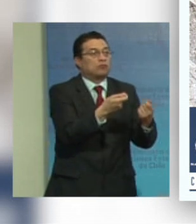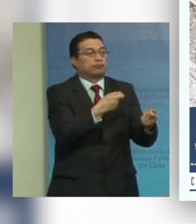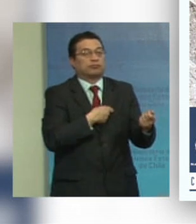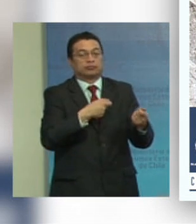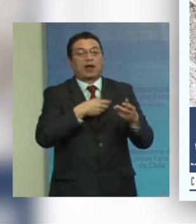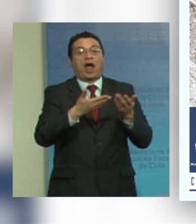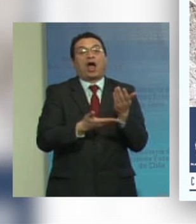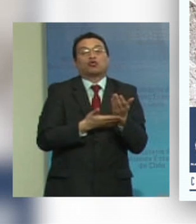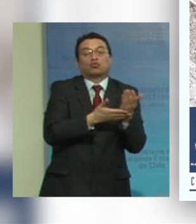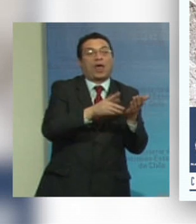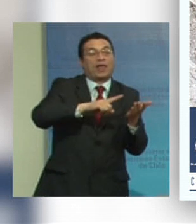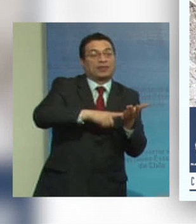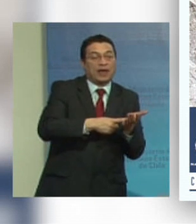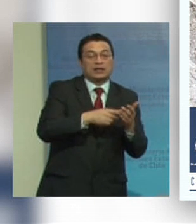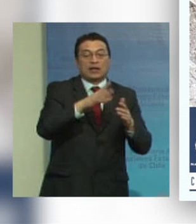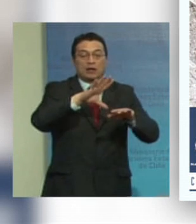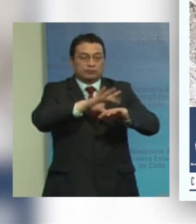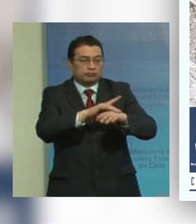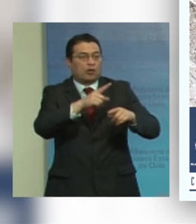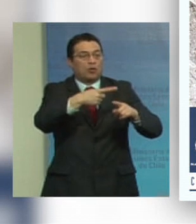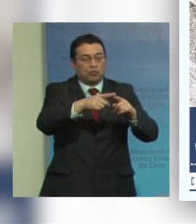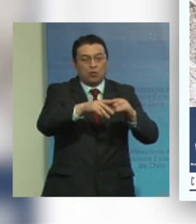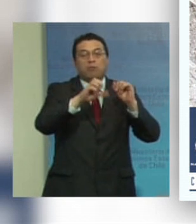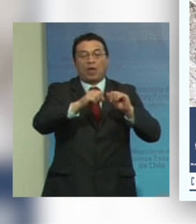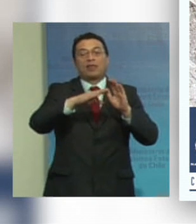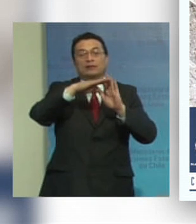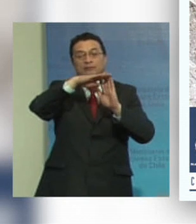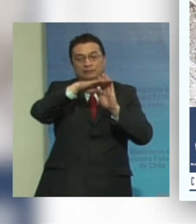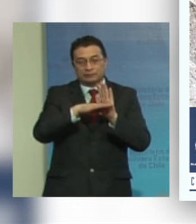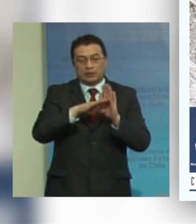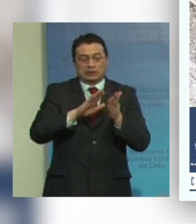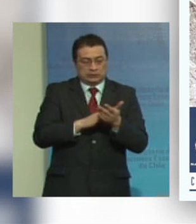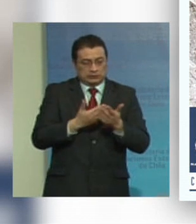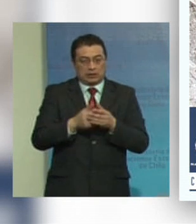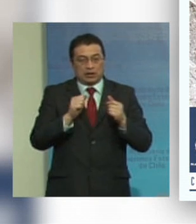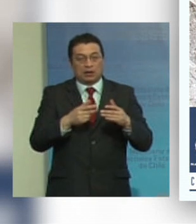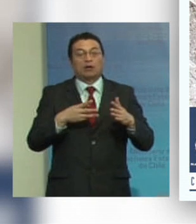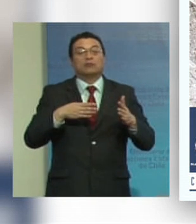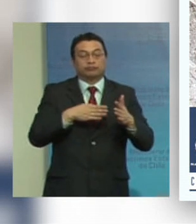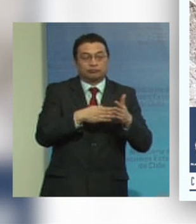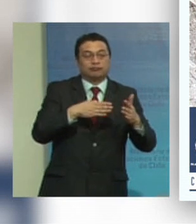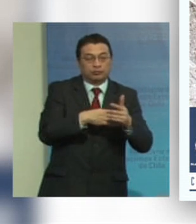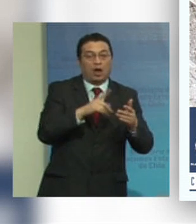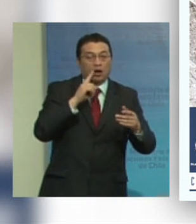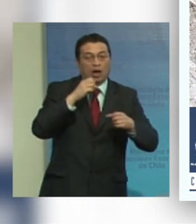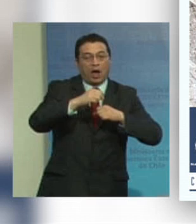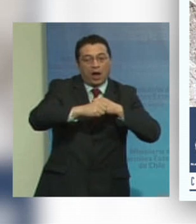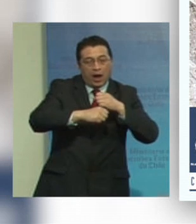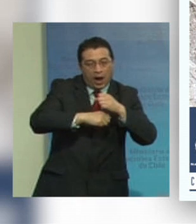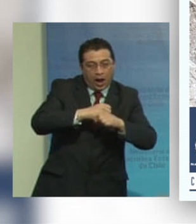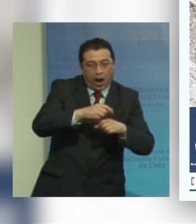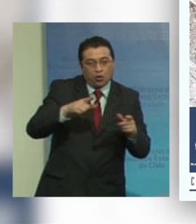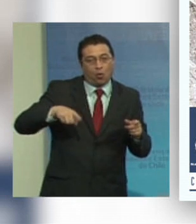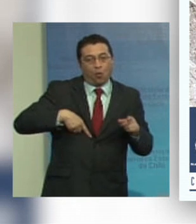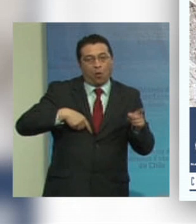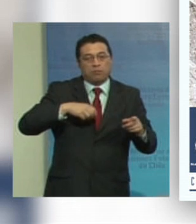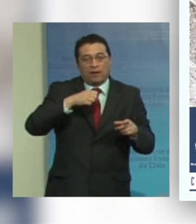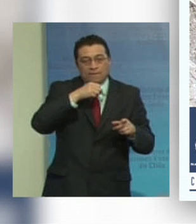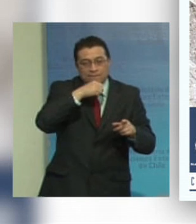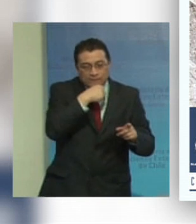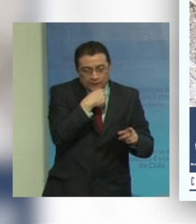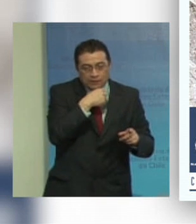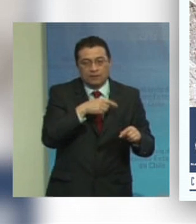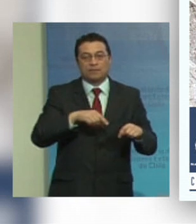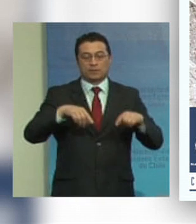y ayudas técnicas necesarias para minorar el impacto de las limitaciones adquiridas con la edad entonces esa